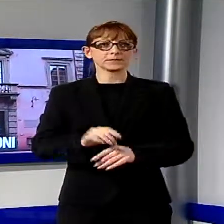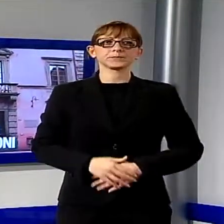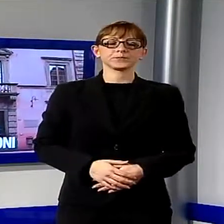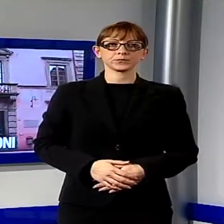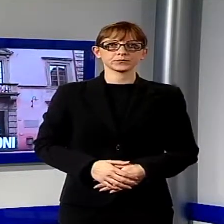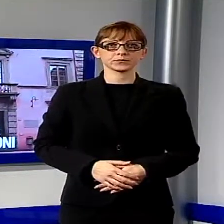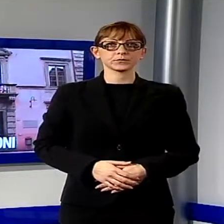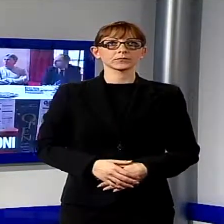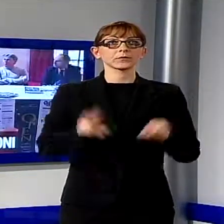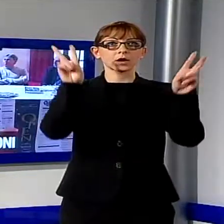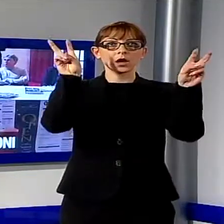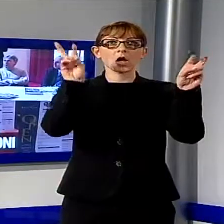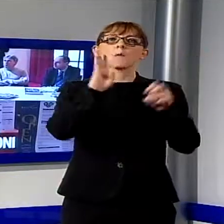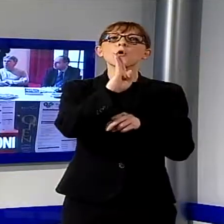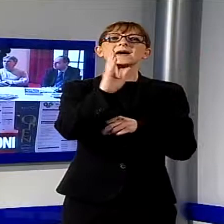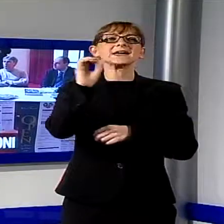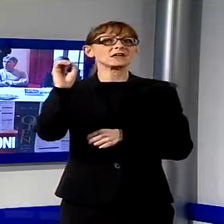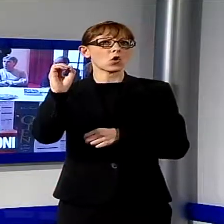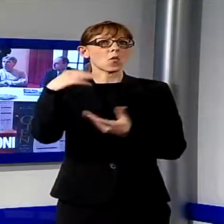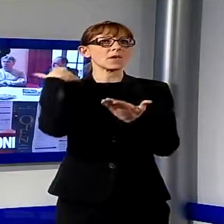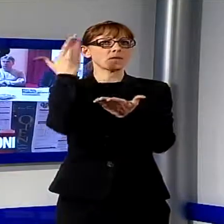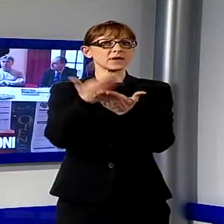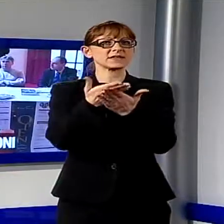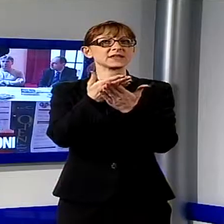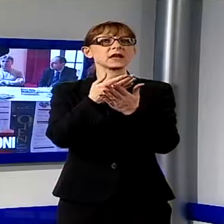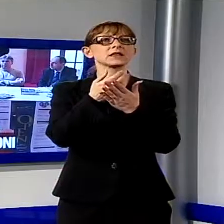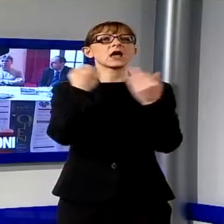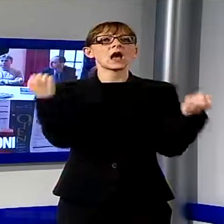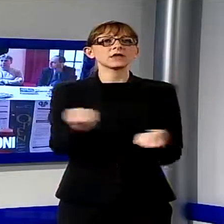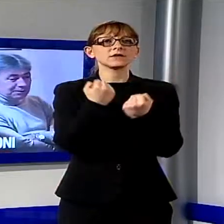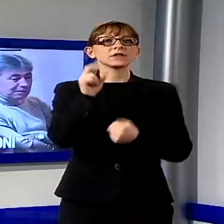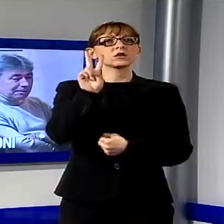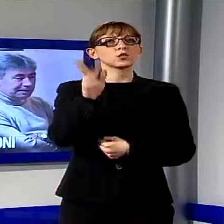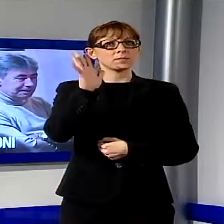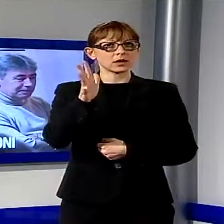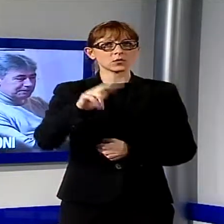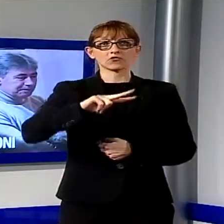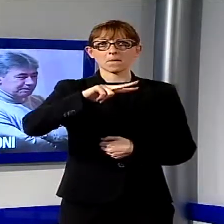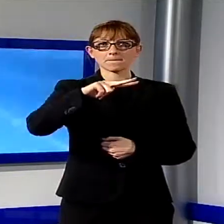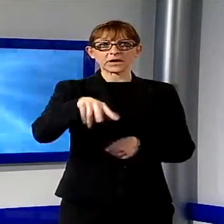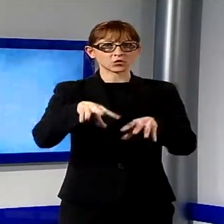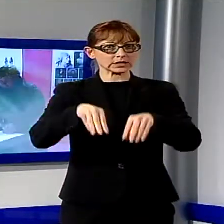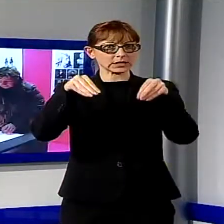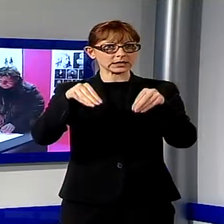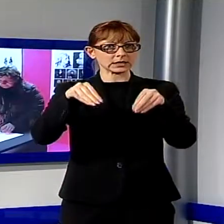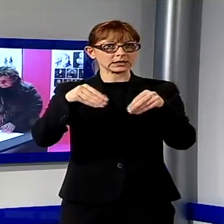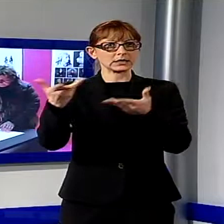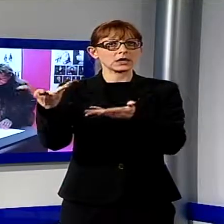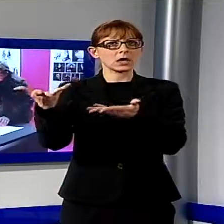eventi 2015 dell'Istituto Musicale, si parte mercoledì con un incontro con il celebre cantautore.